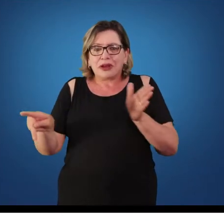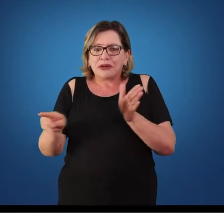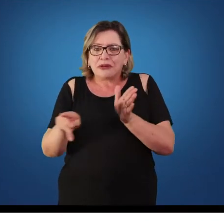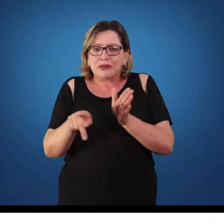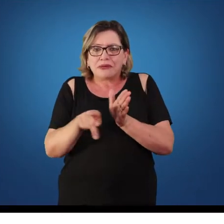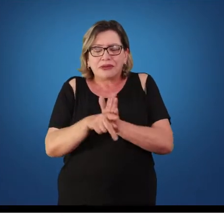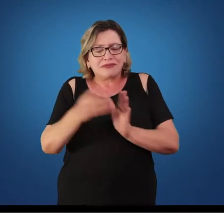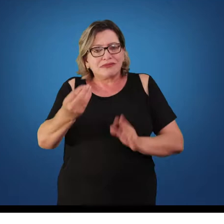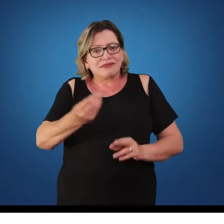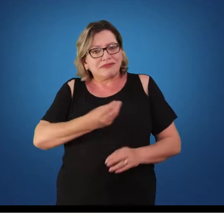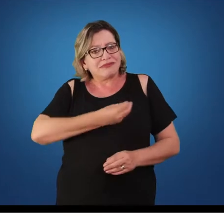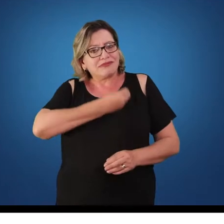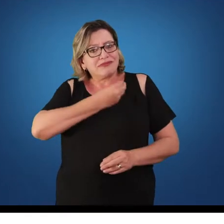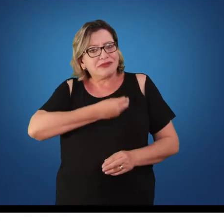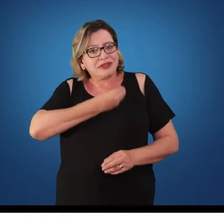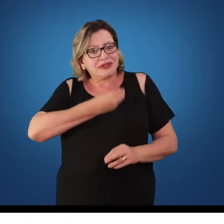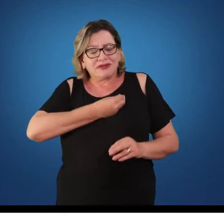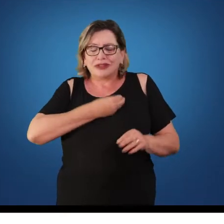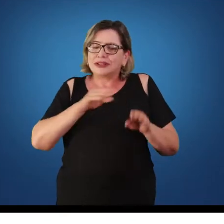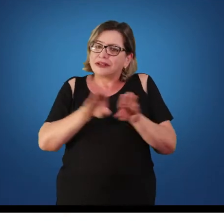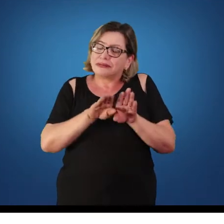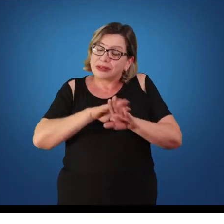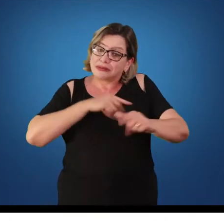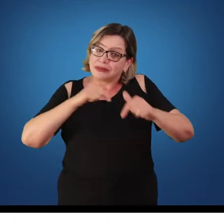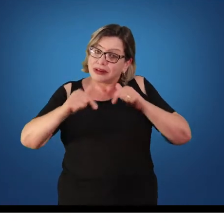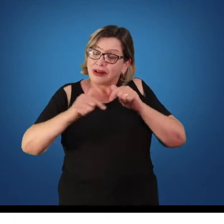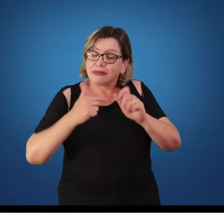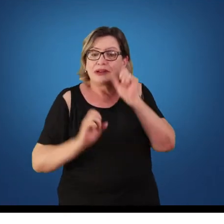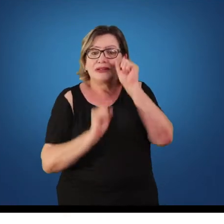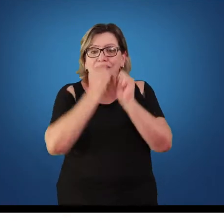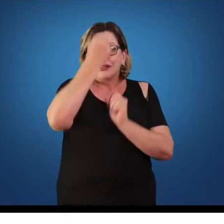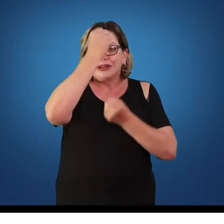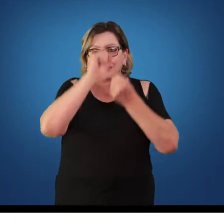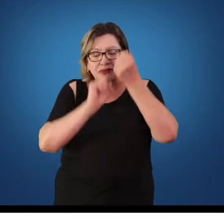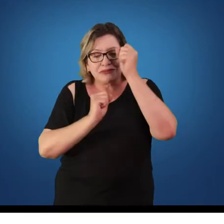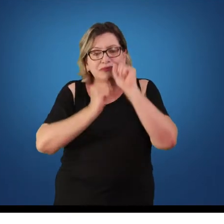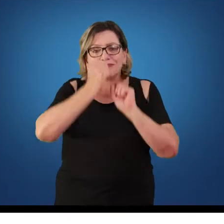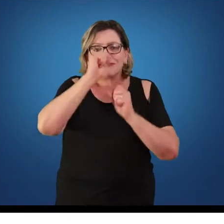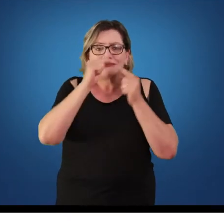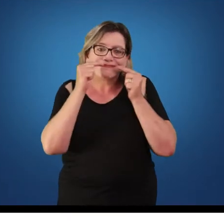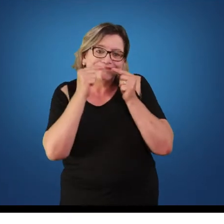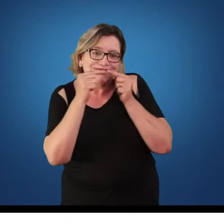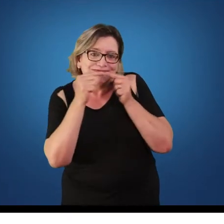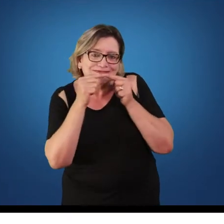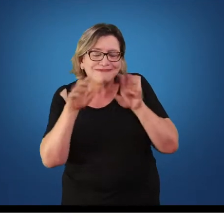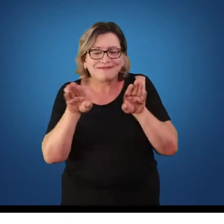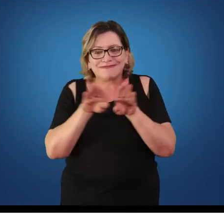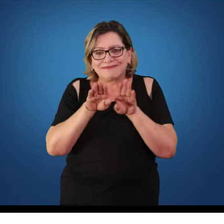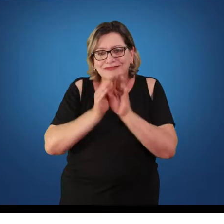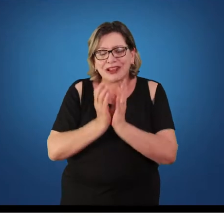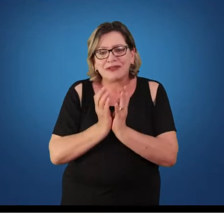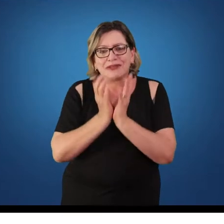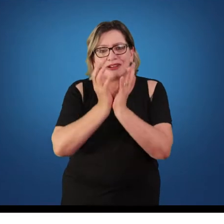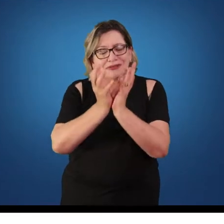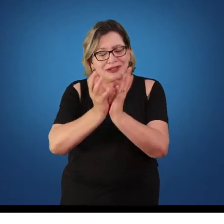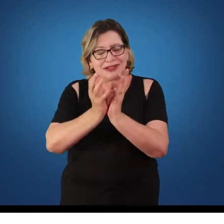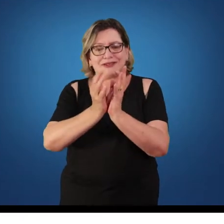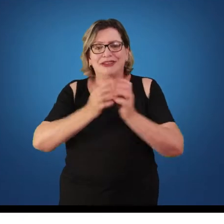sobrevivência, ao trabalho na indústria ou mesmo a participação de militares em guerras, os métodos